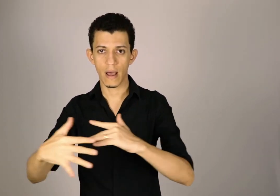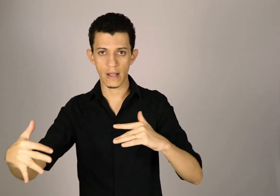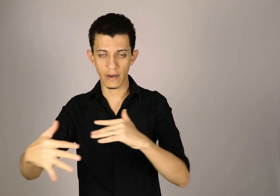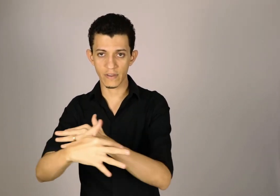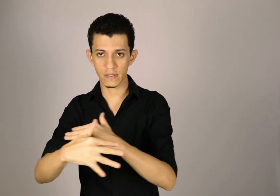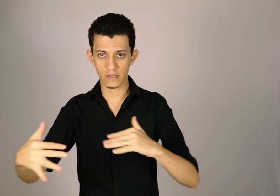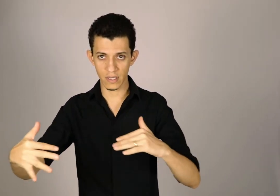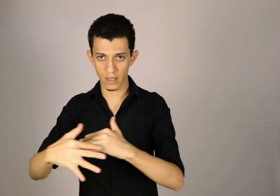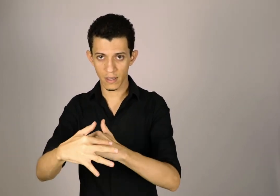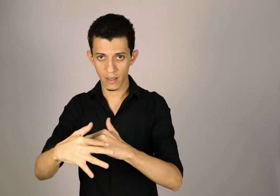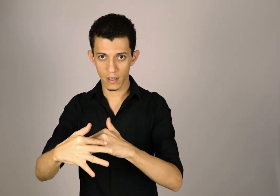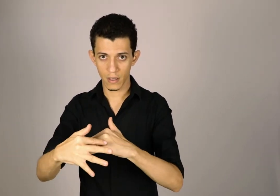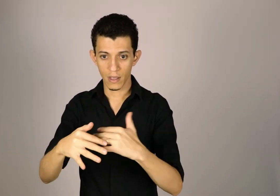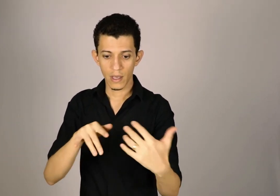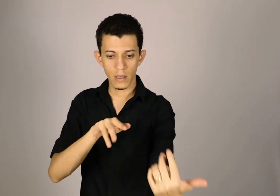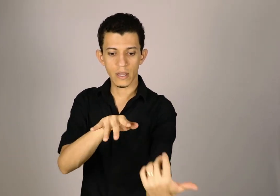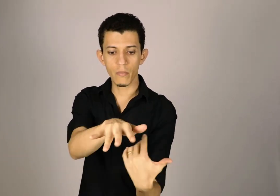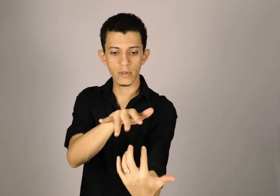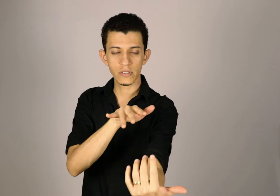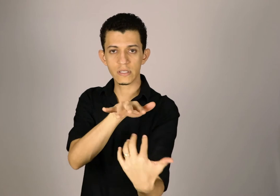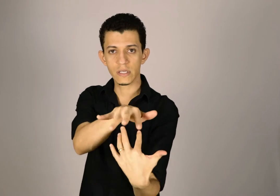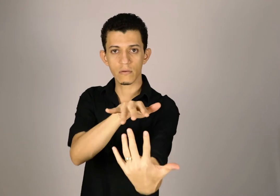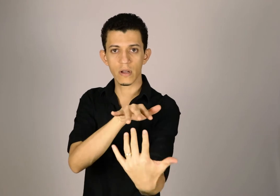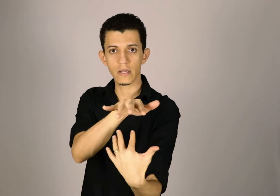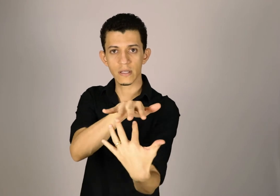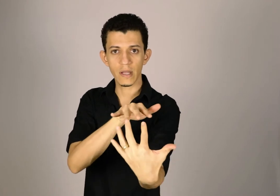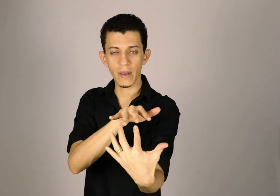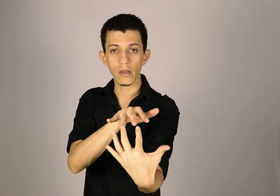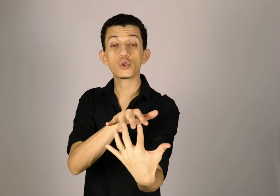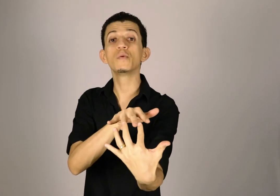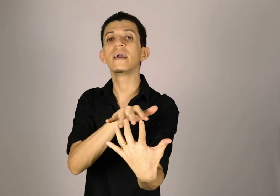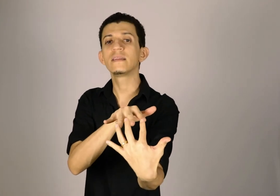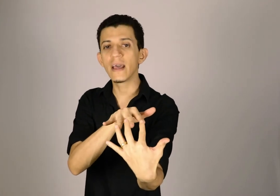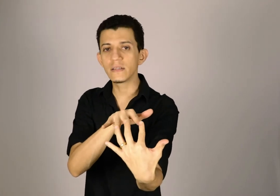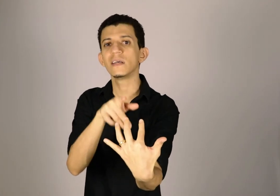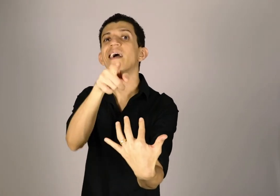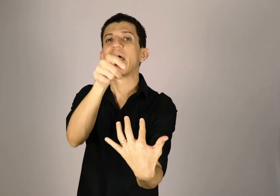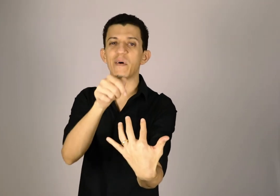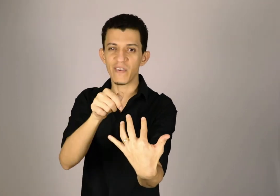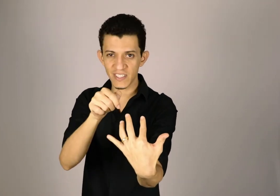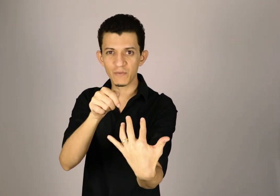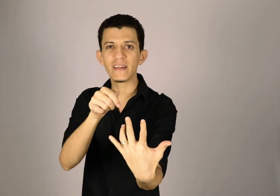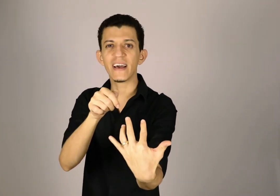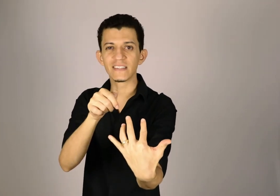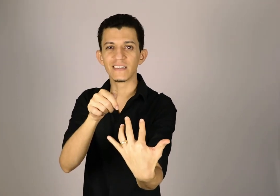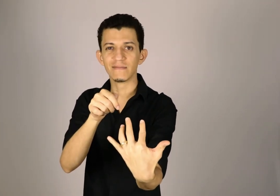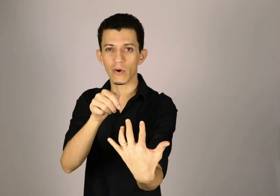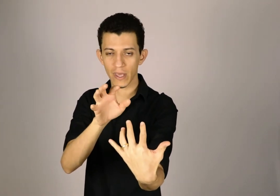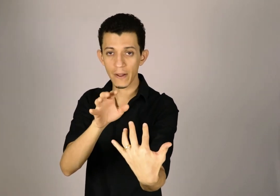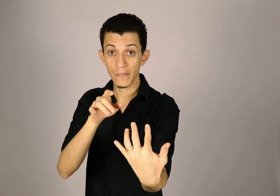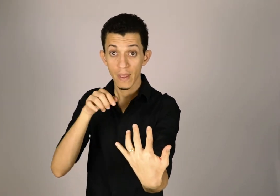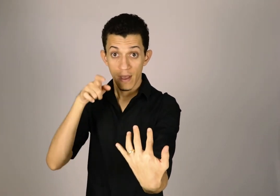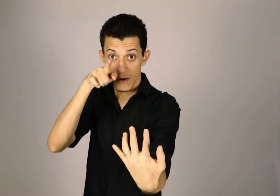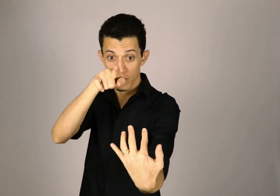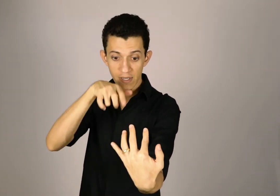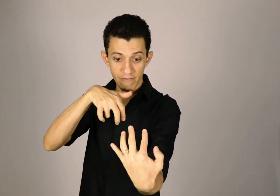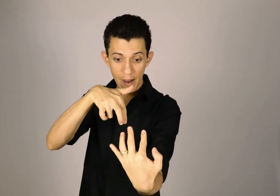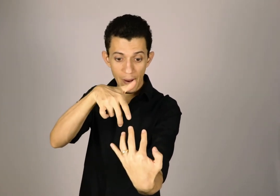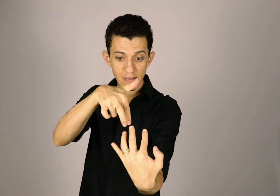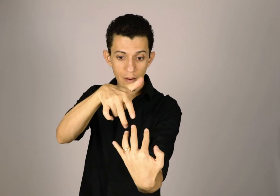atravessando assim. E tem muita gente circulando aqui também. Subentente-se, é uma faixa de pedestre. Ok? Você vai passar por